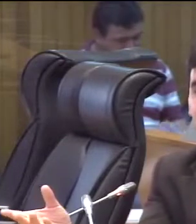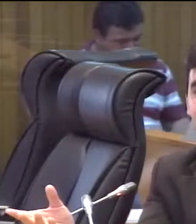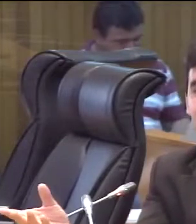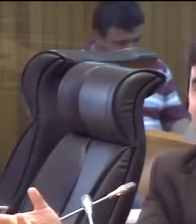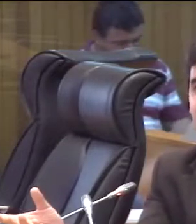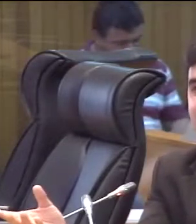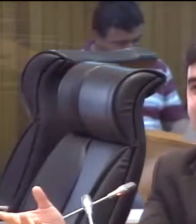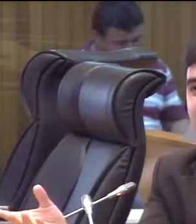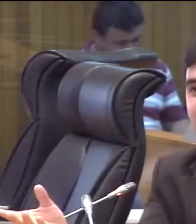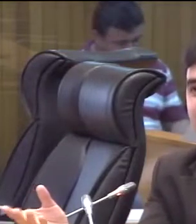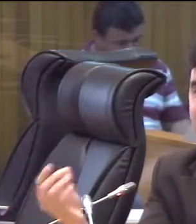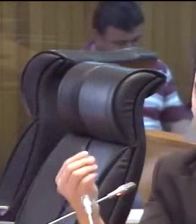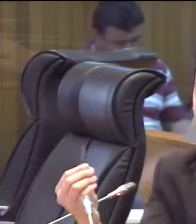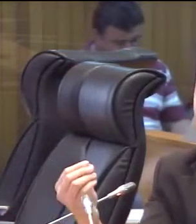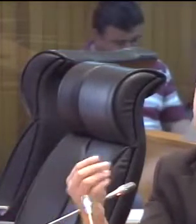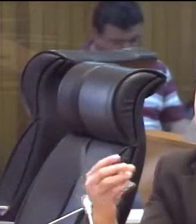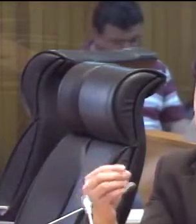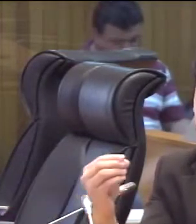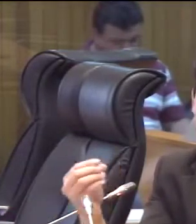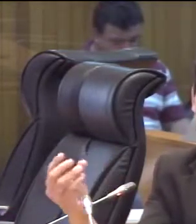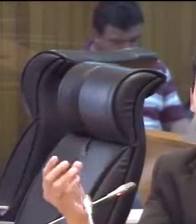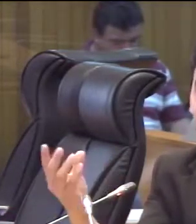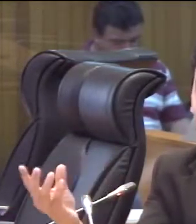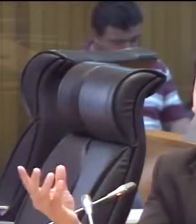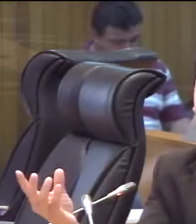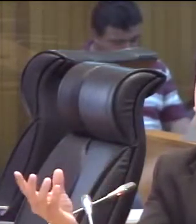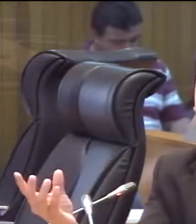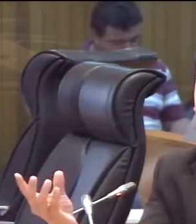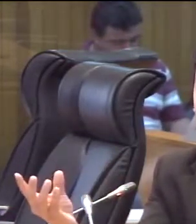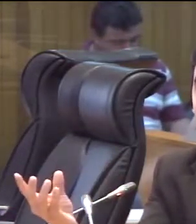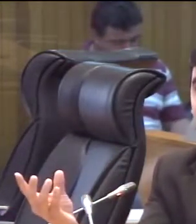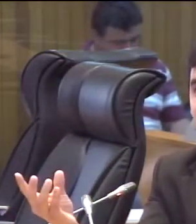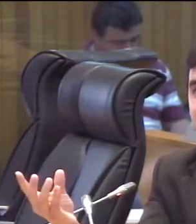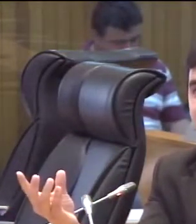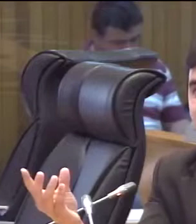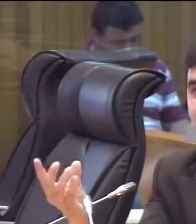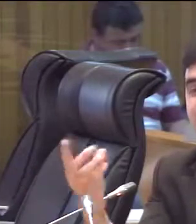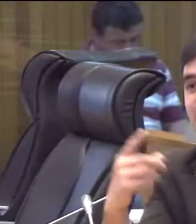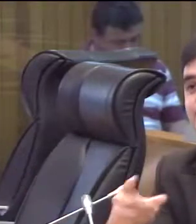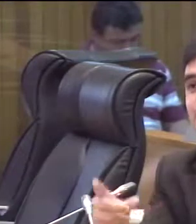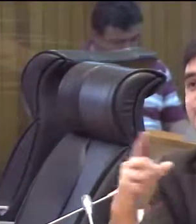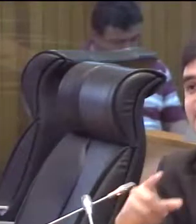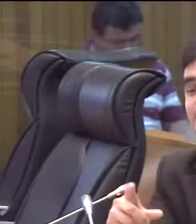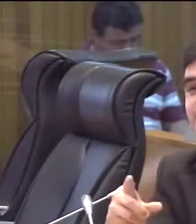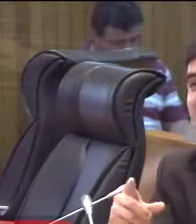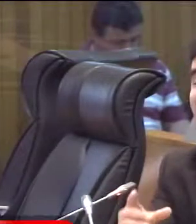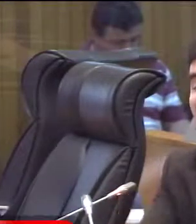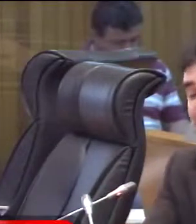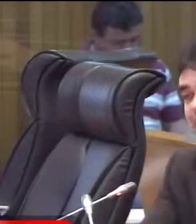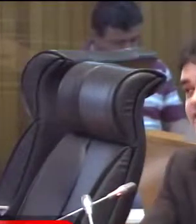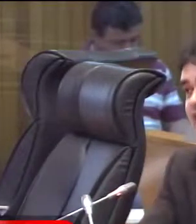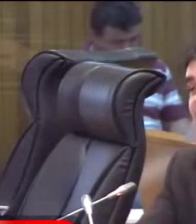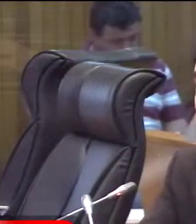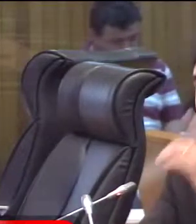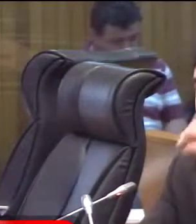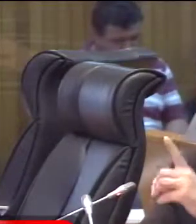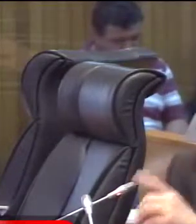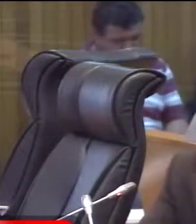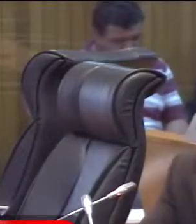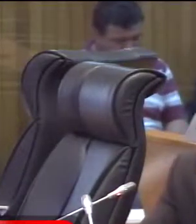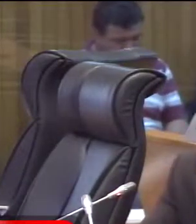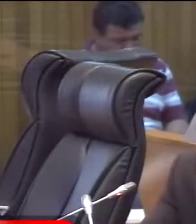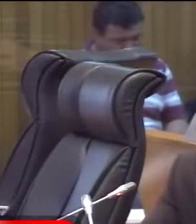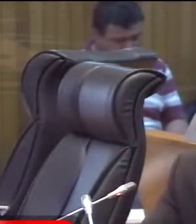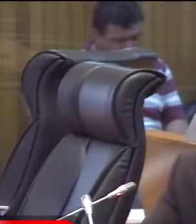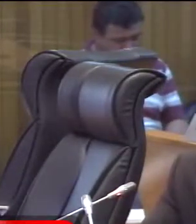superior 195 milhões. A UEMA, o ensino superior, só executou 94 milhões. Deixou de executar 100 milhões de reais